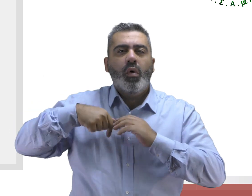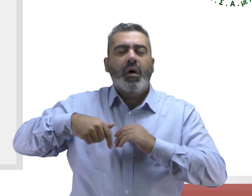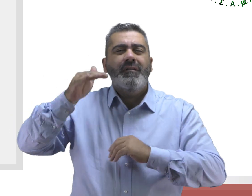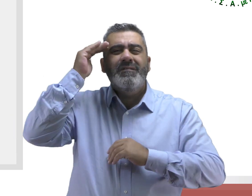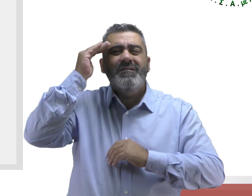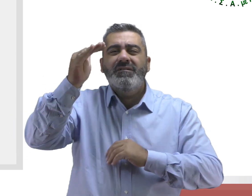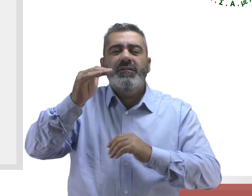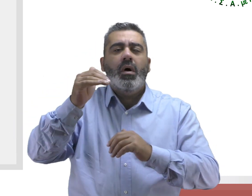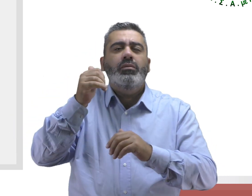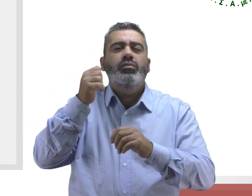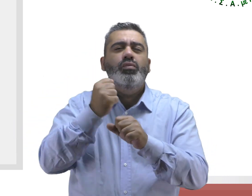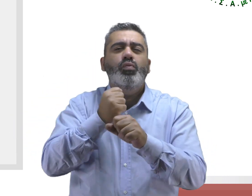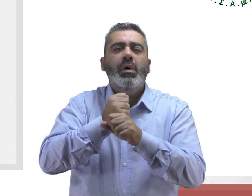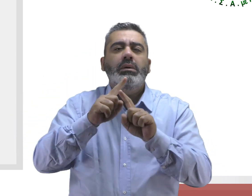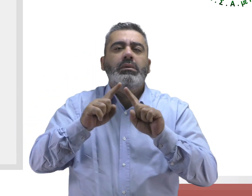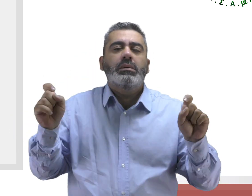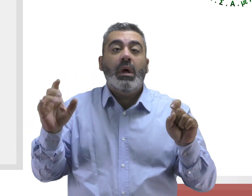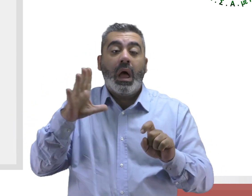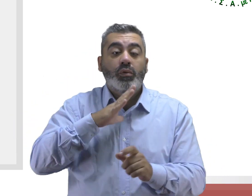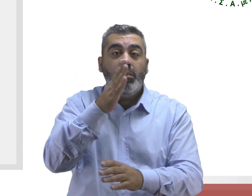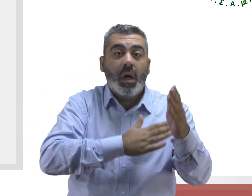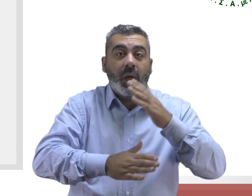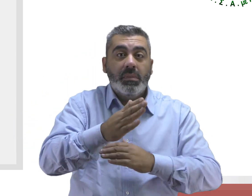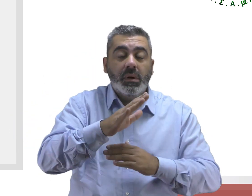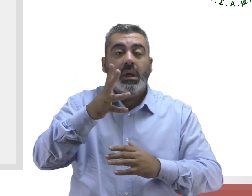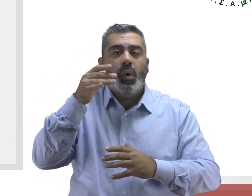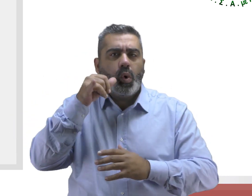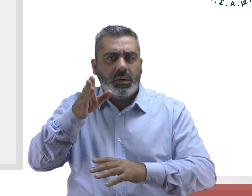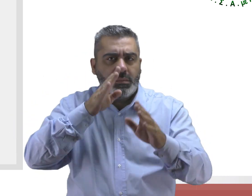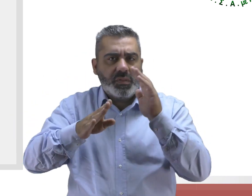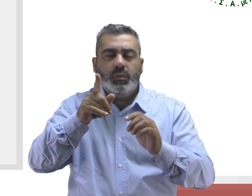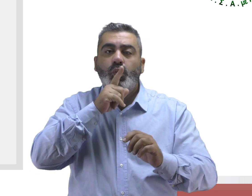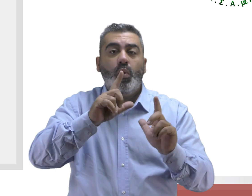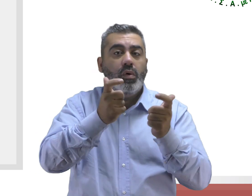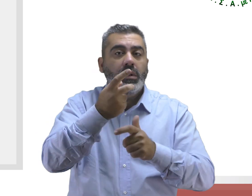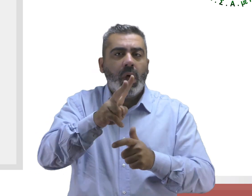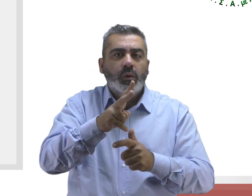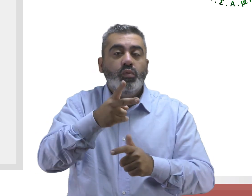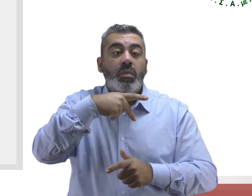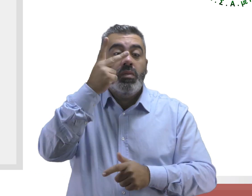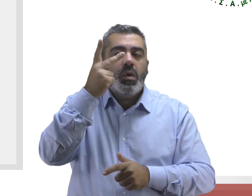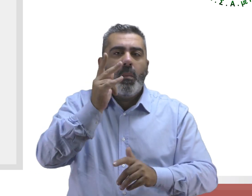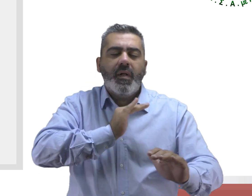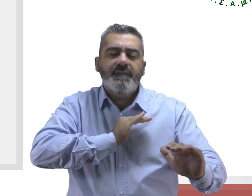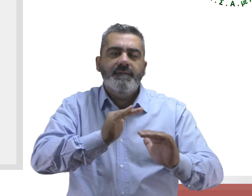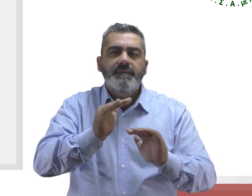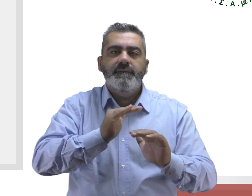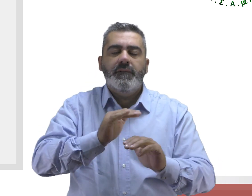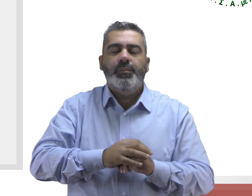της την προστασία των ανθρώπινων δικαιωμάτων των ατόμων με αναπηρία, χρόνιες παθήσεις και των οικογενειών τους. Πιο συγκεκριμένα,